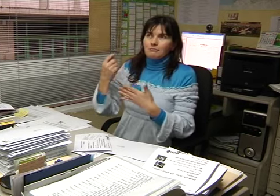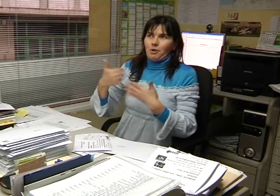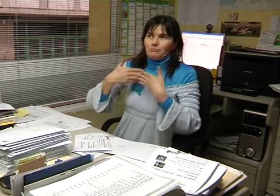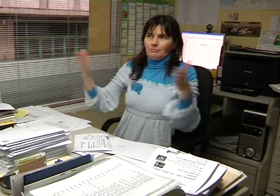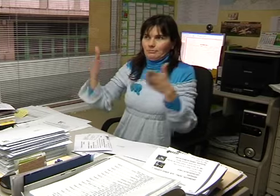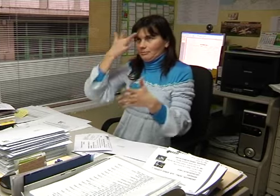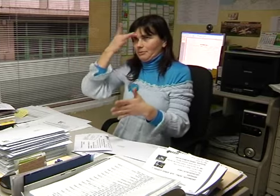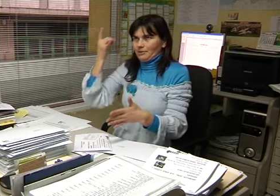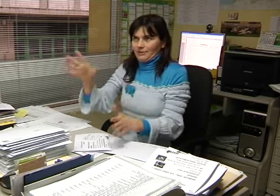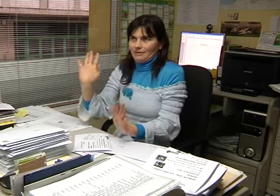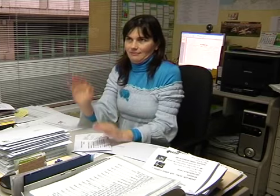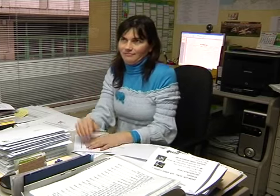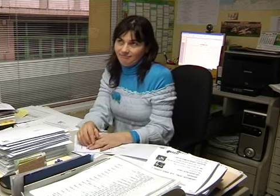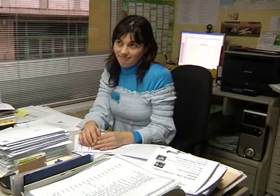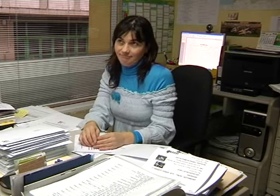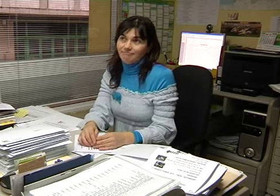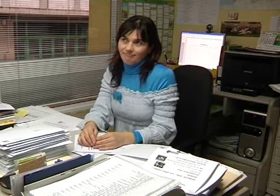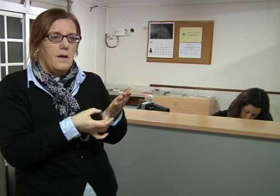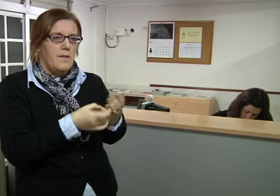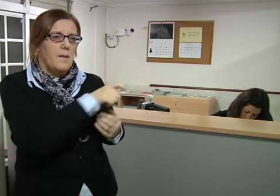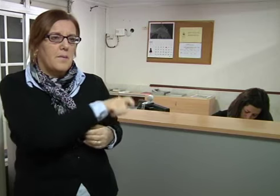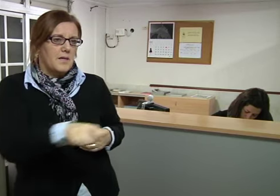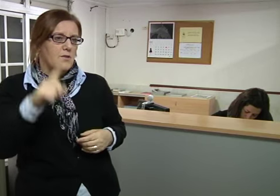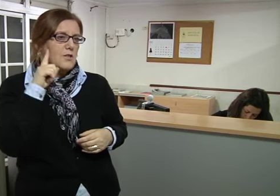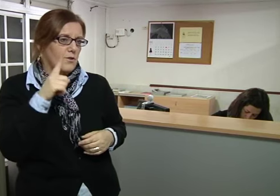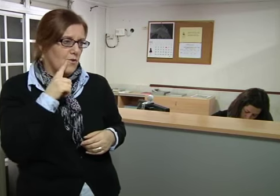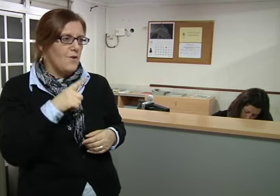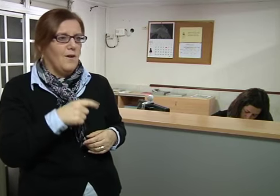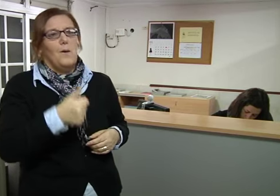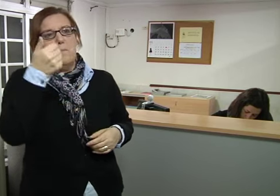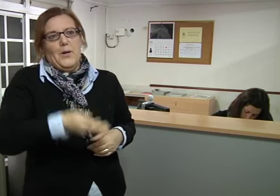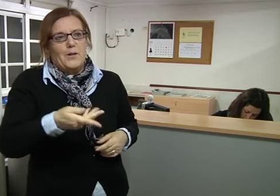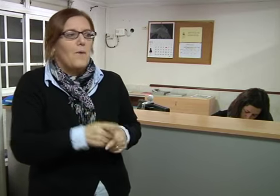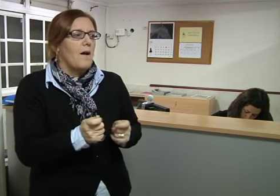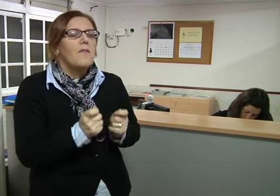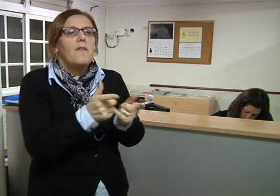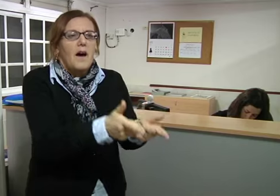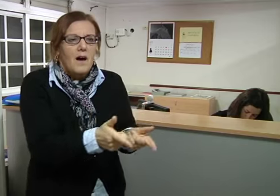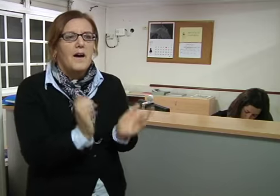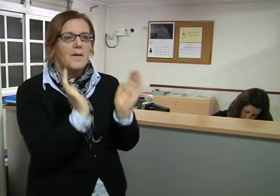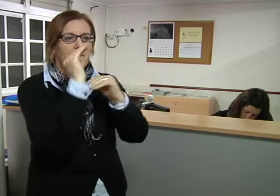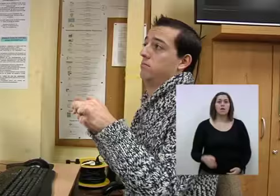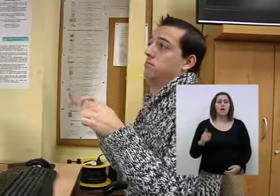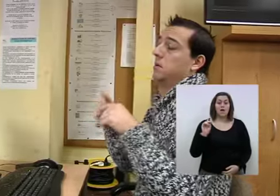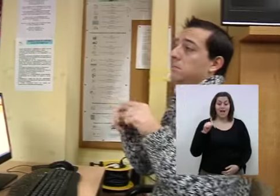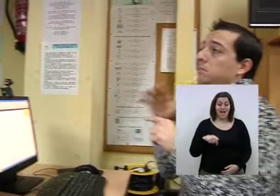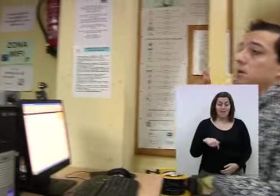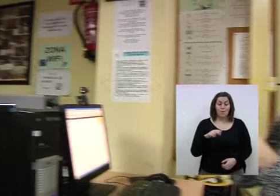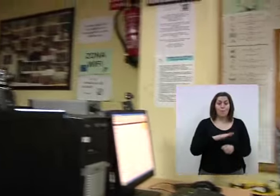todo este año, hasta hace poco que por fin lo conseguí. Uno de los objetivos primordiales ha sido el mejorar la calidad de vida. Solo en la provincia de